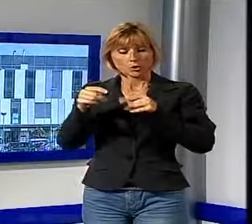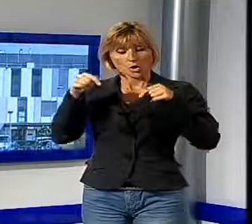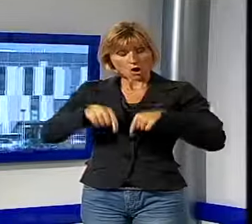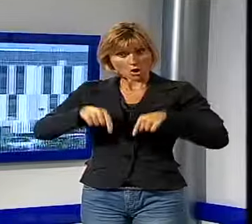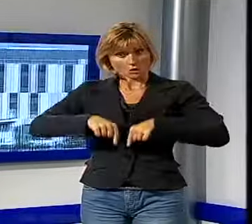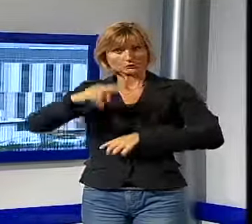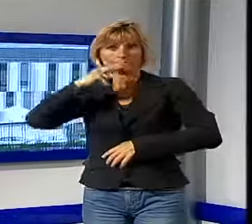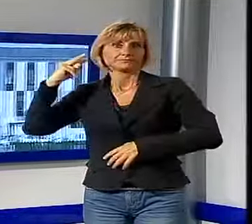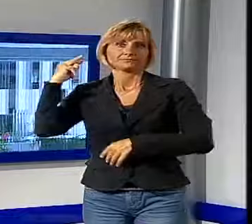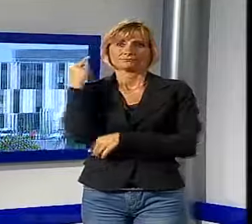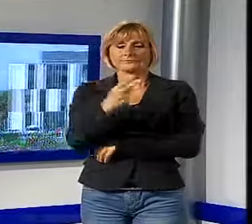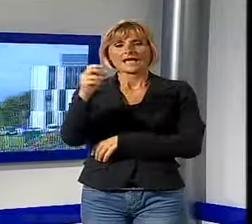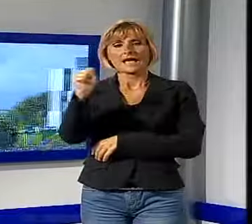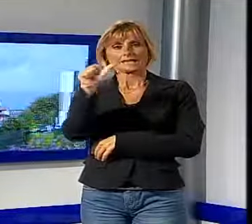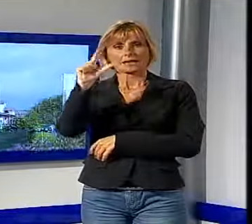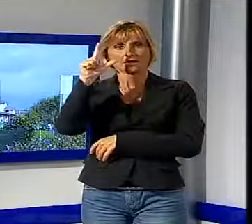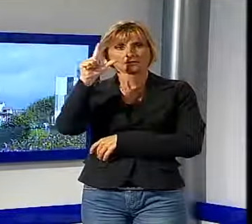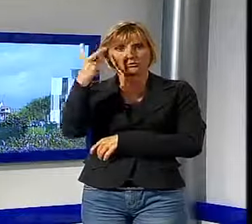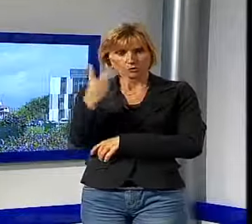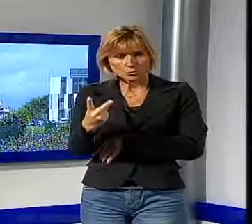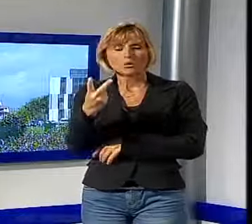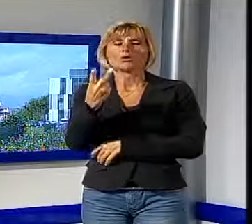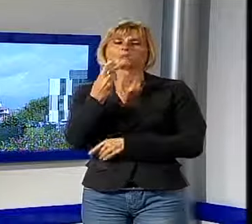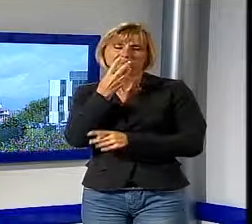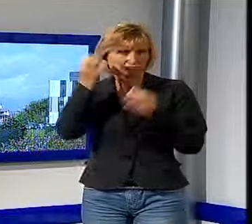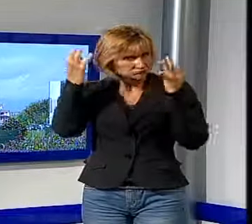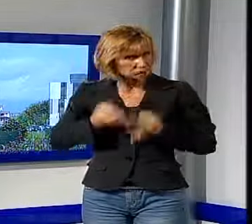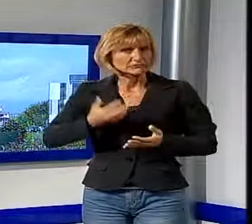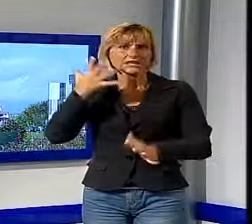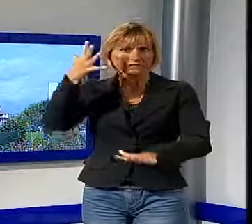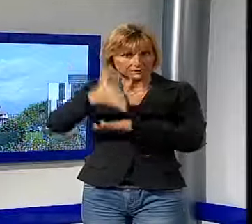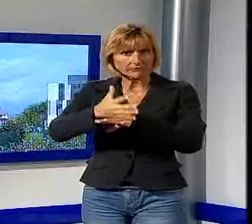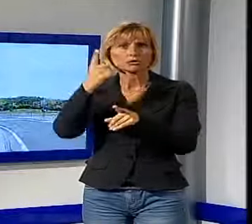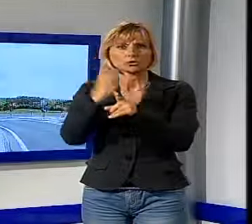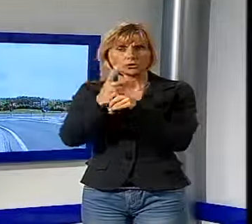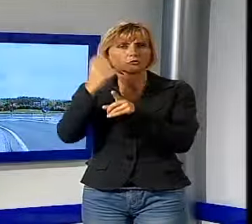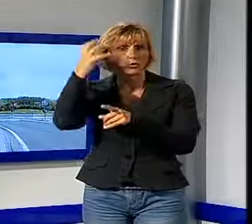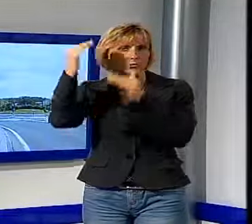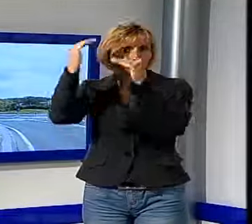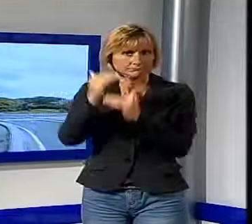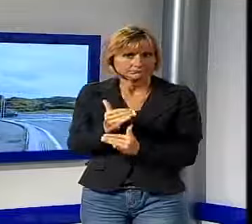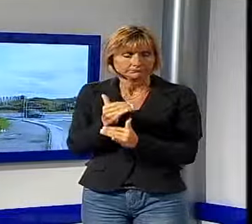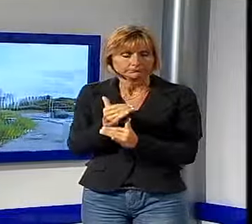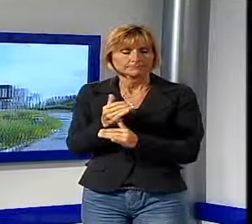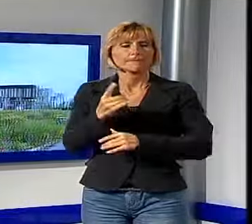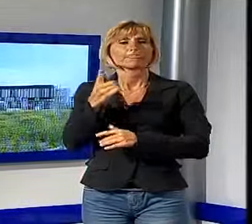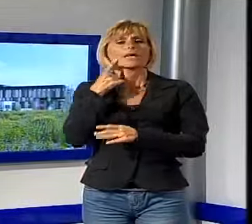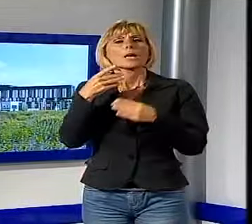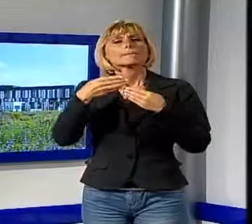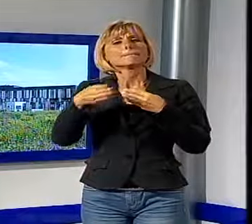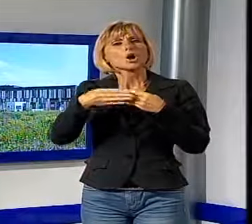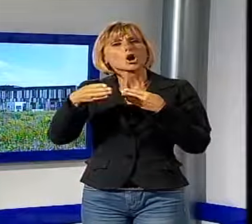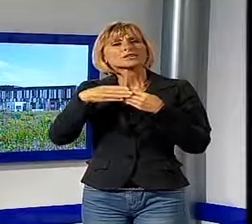'azienda USL2 che garantisce un intervento per ridurre i sippur necessari rumori. Le porte allarmate sono una